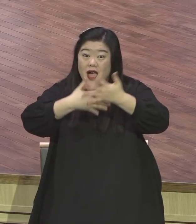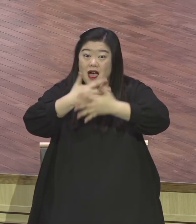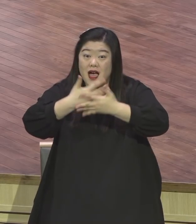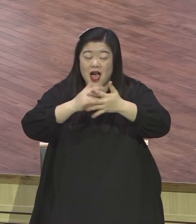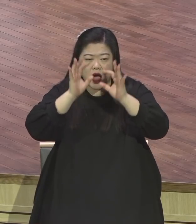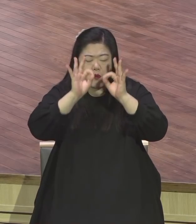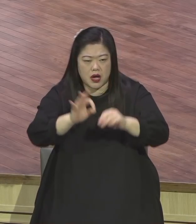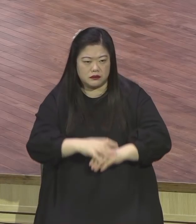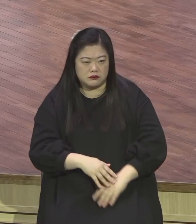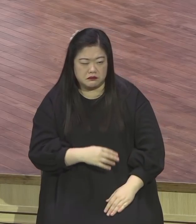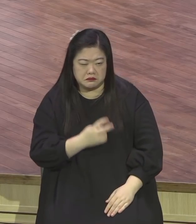집중하잖아요.